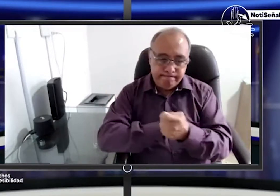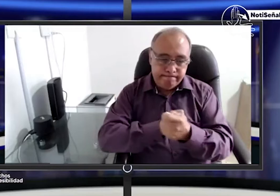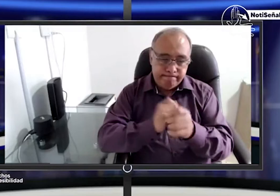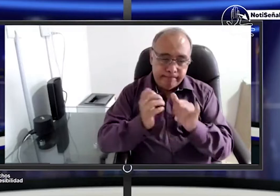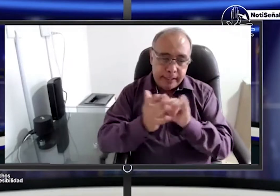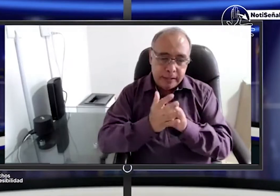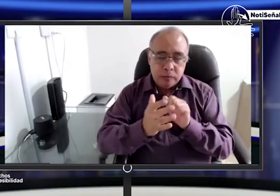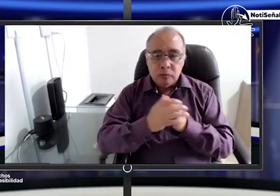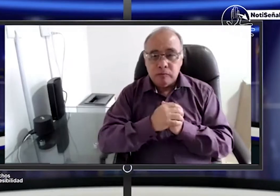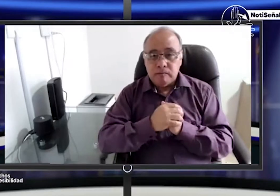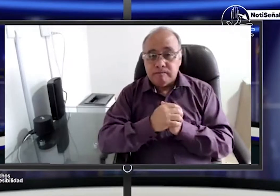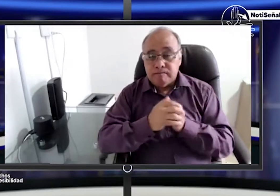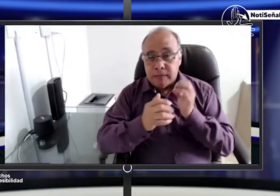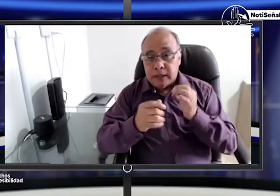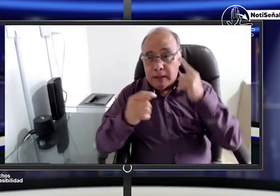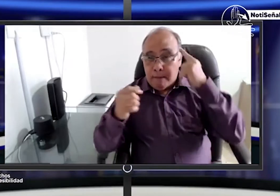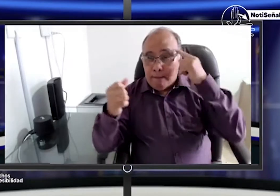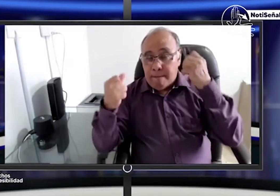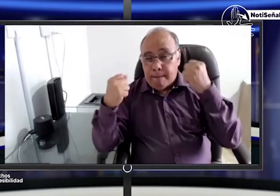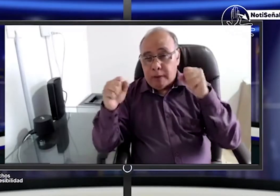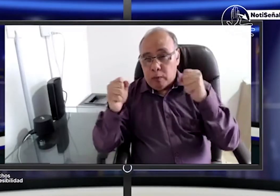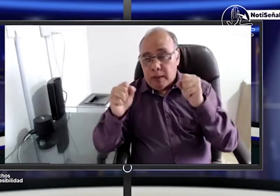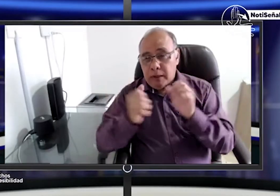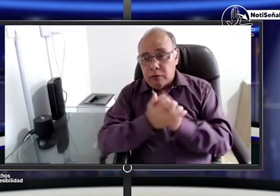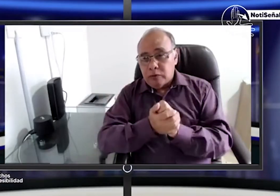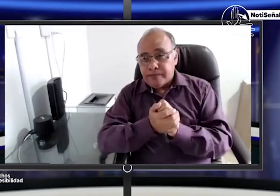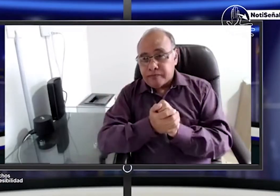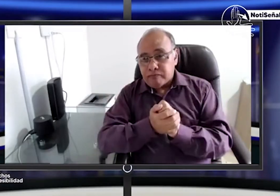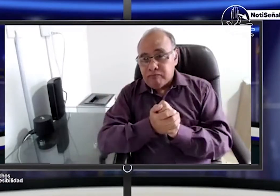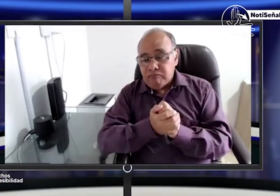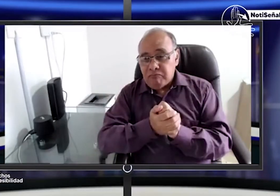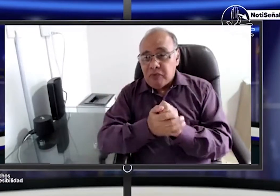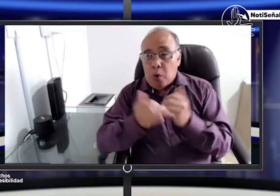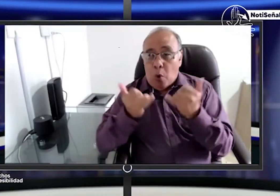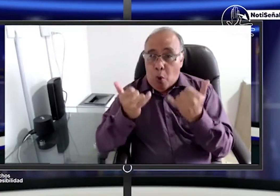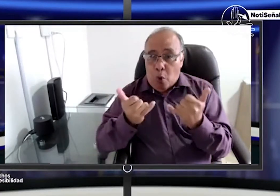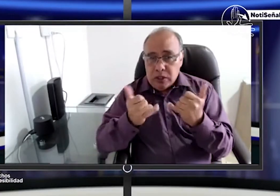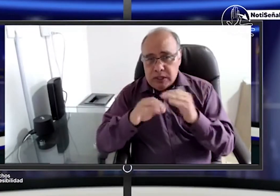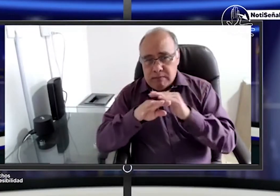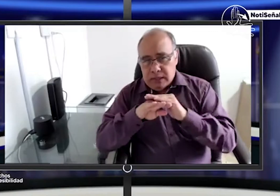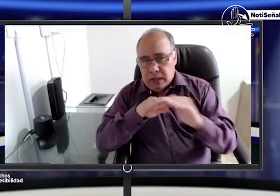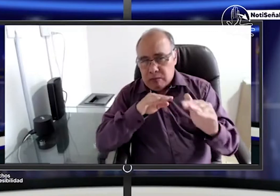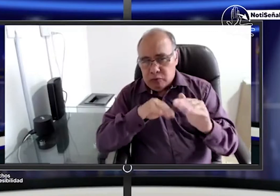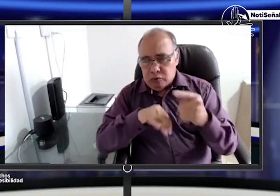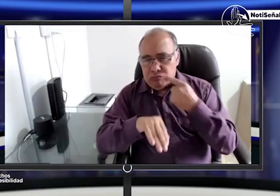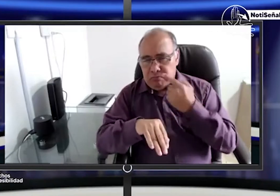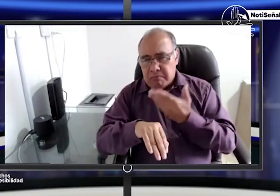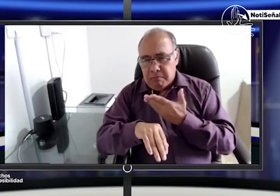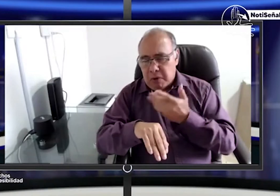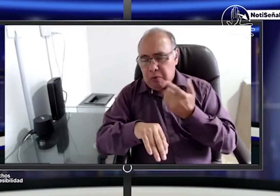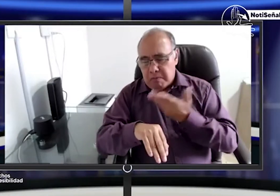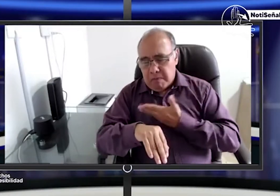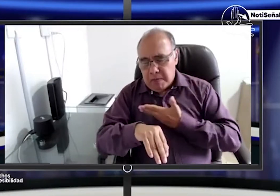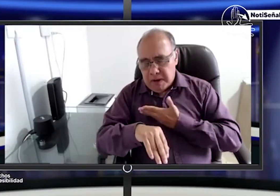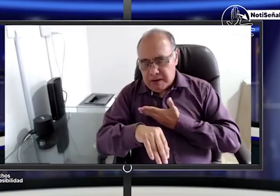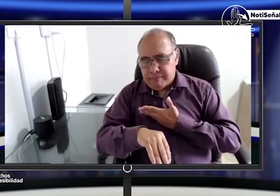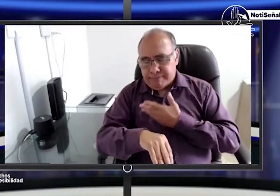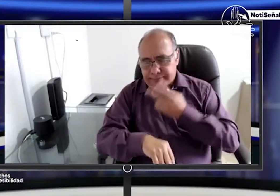sorda se está quedando quieta y que no hace la exigibilidad de sus derechos algo que nos preocupa en demasía es por eso